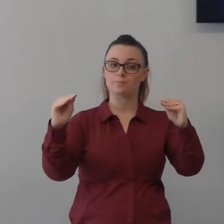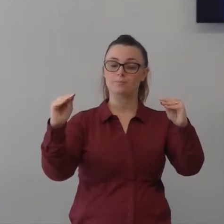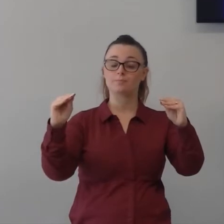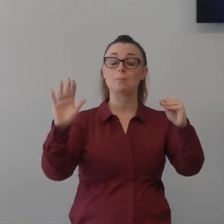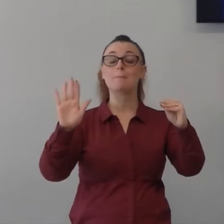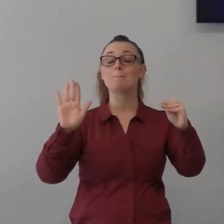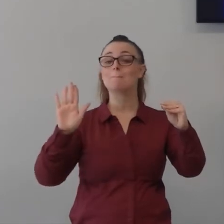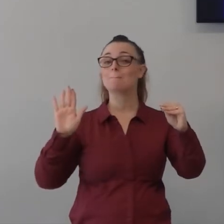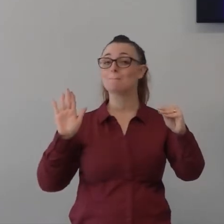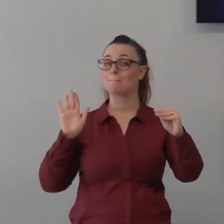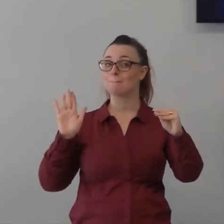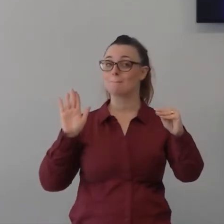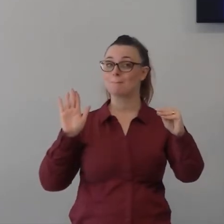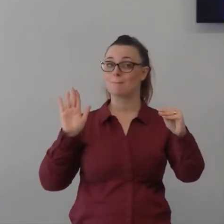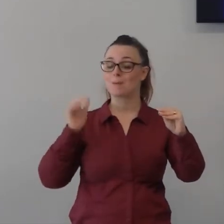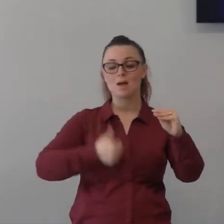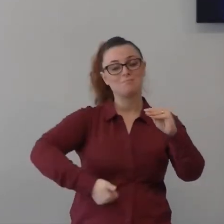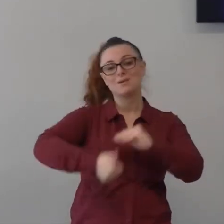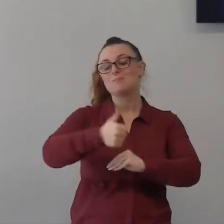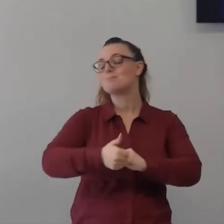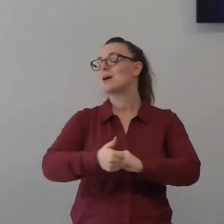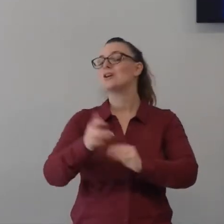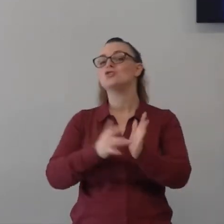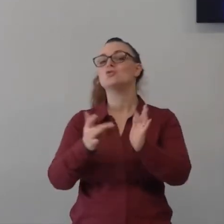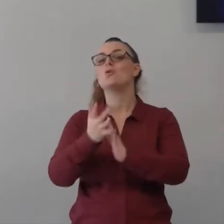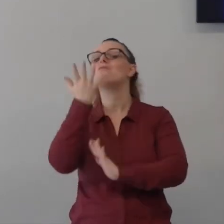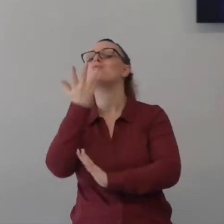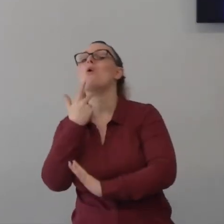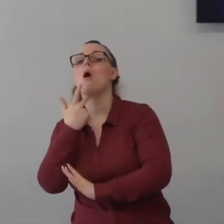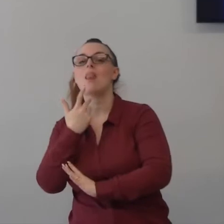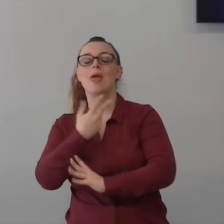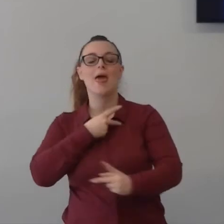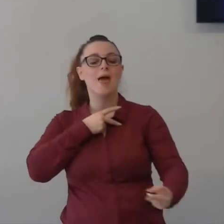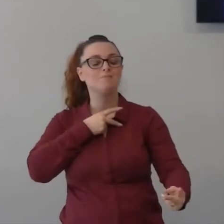ma lui piuttosto vuole avere un rapporto diretto